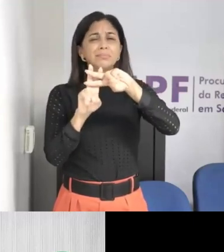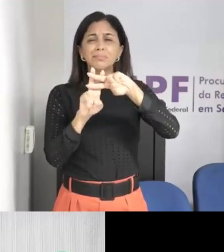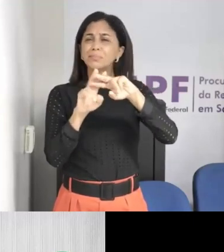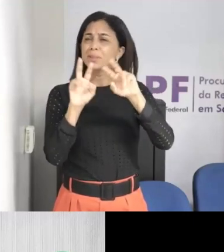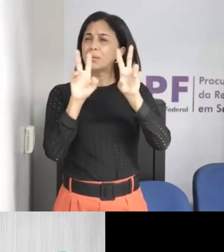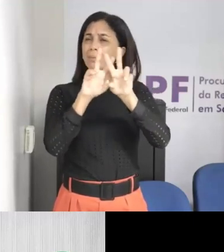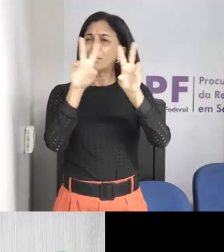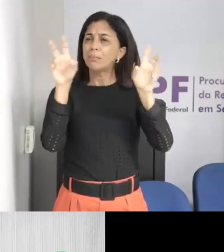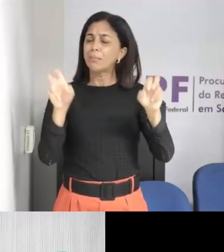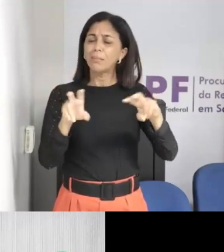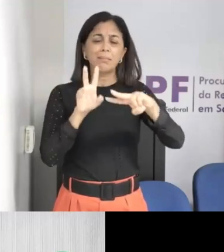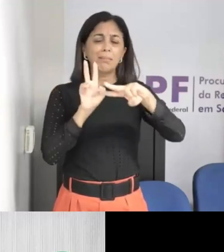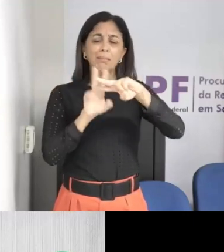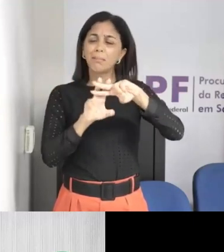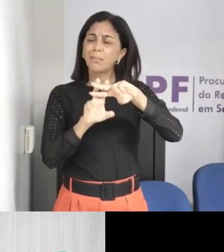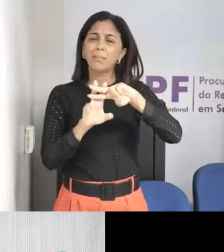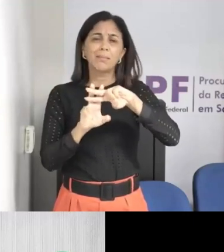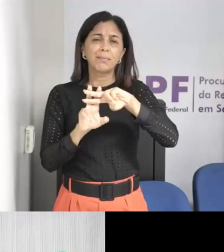elas são